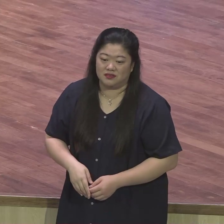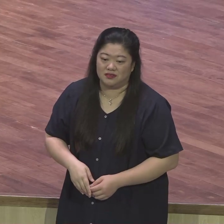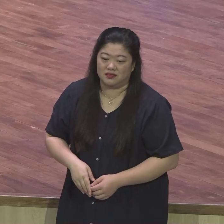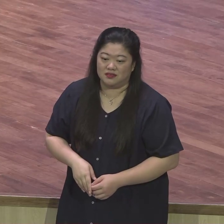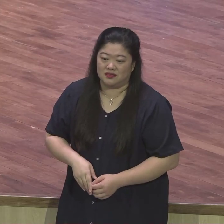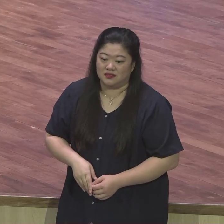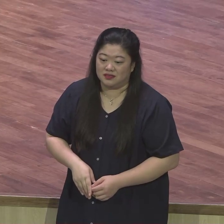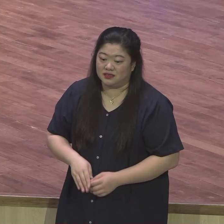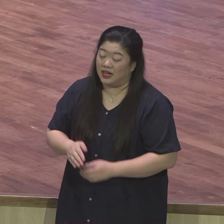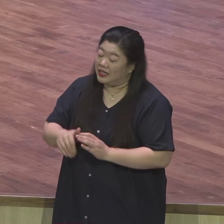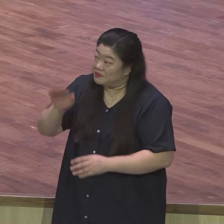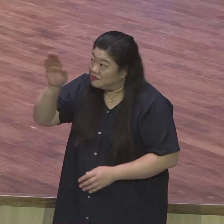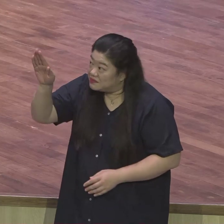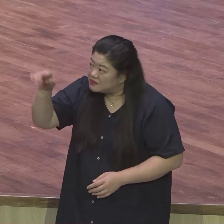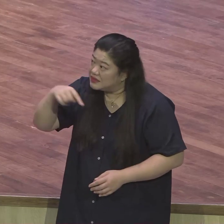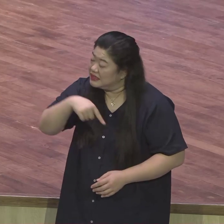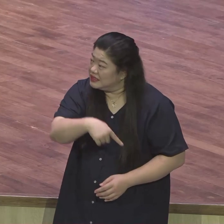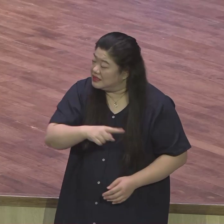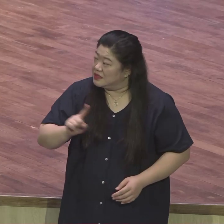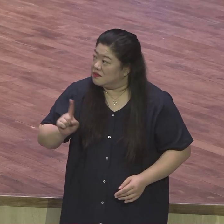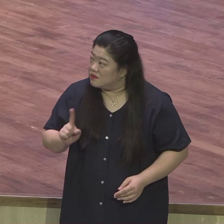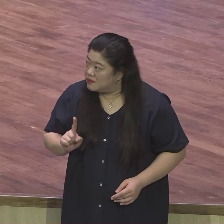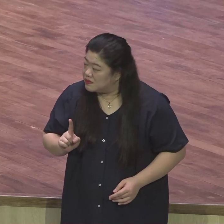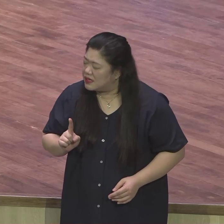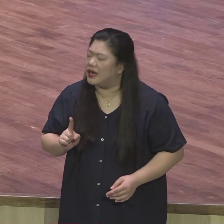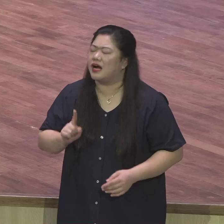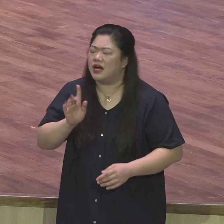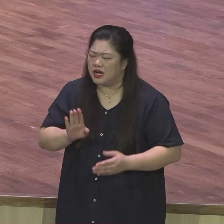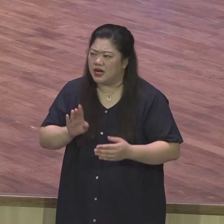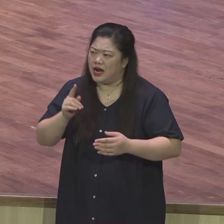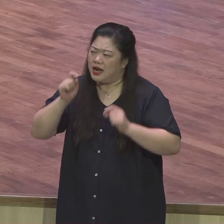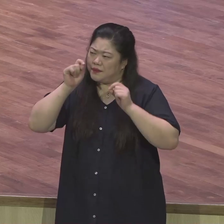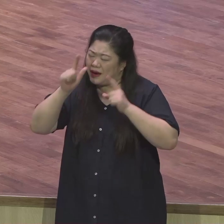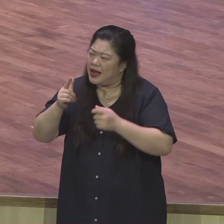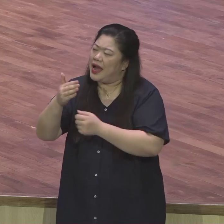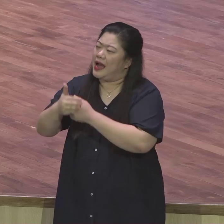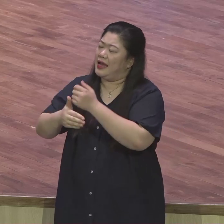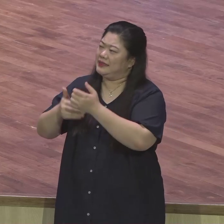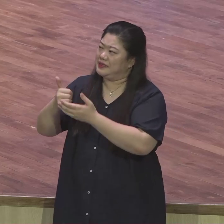절대 주권 속에 진행된 일이었습니다. 라는 고백이